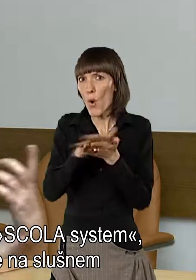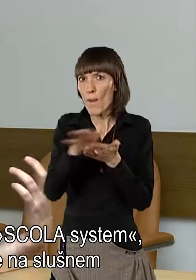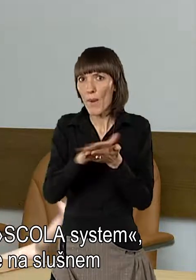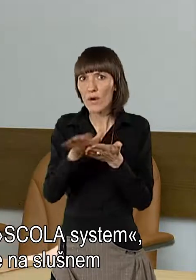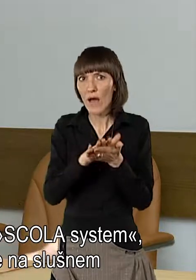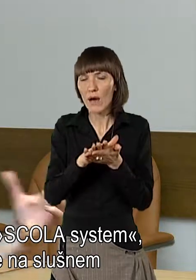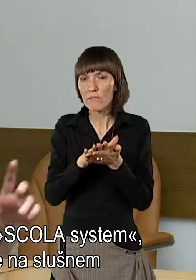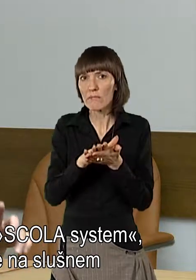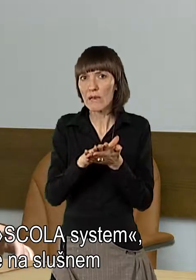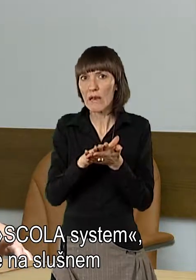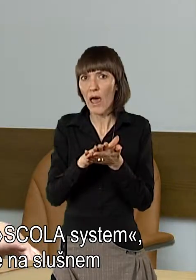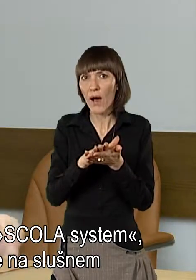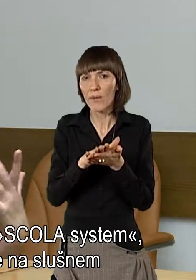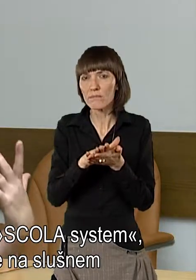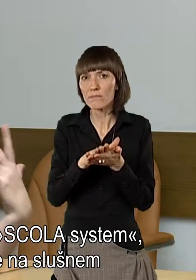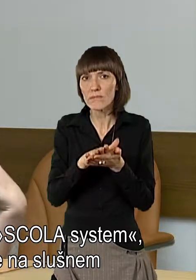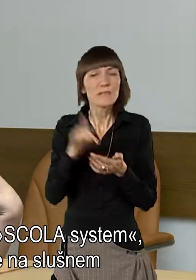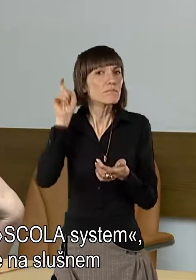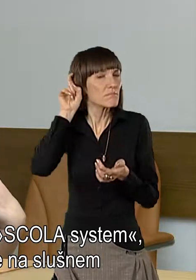če pač uporabljam skola sistema,